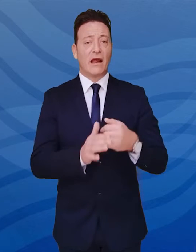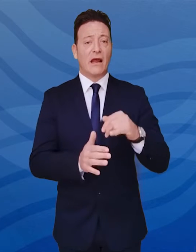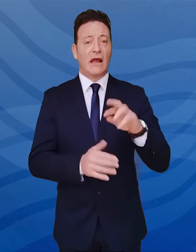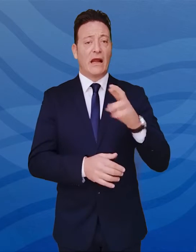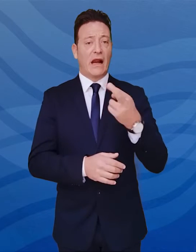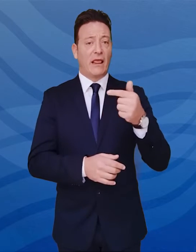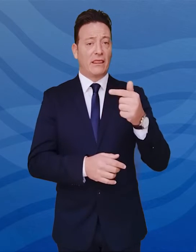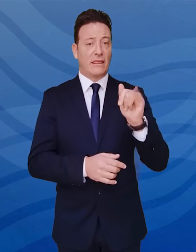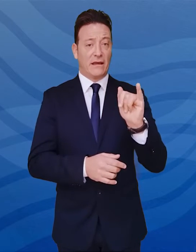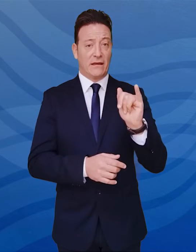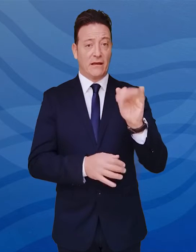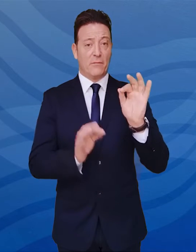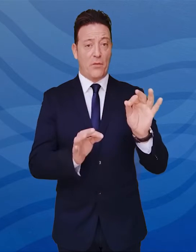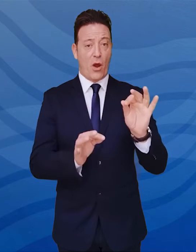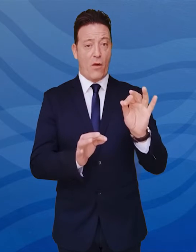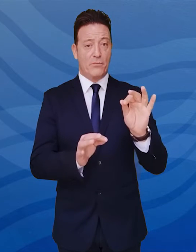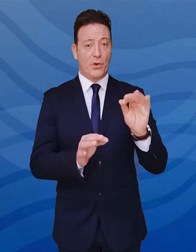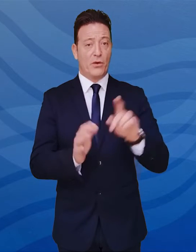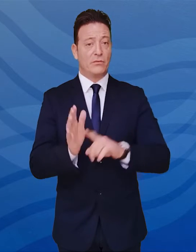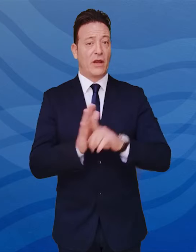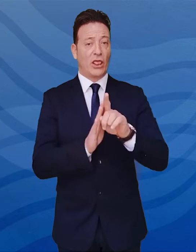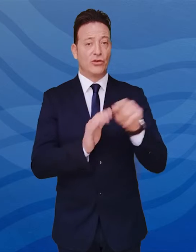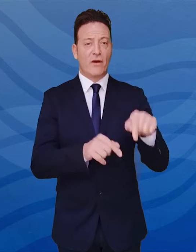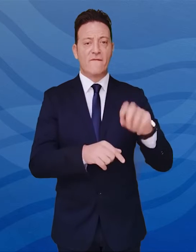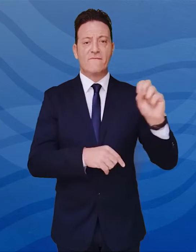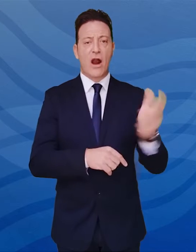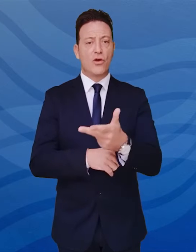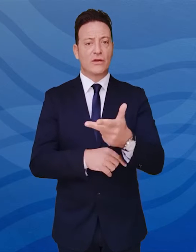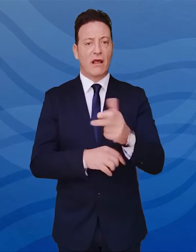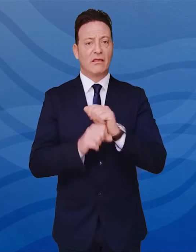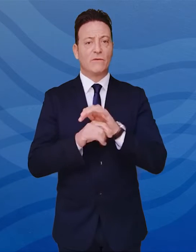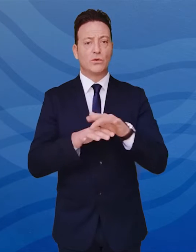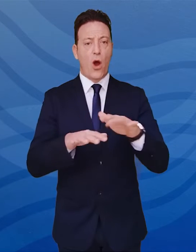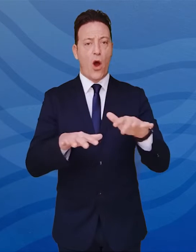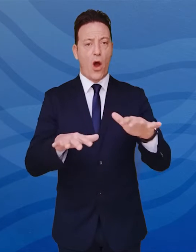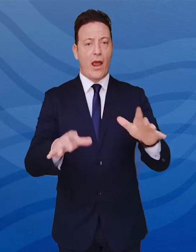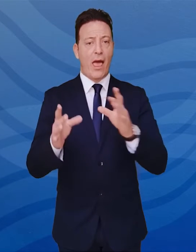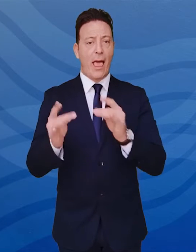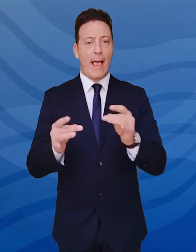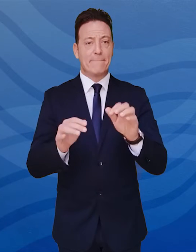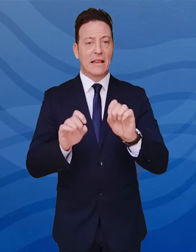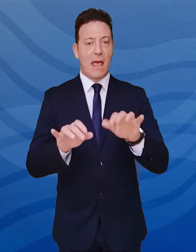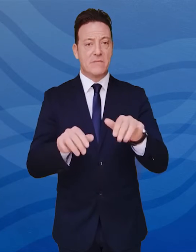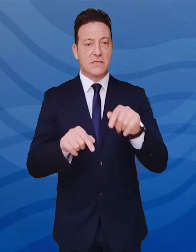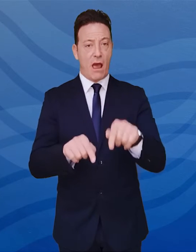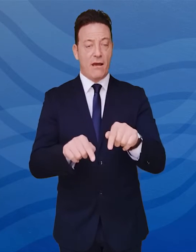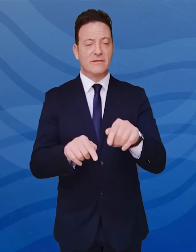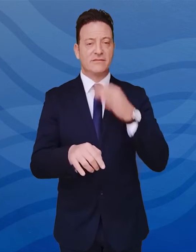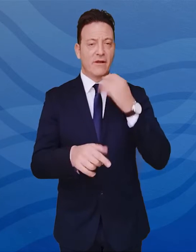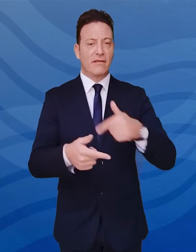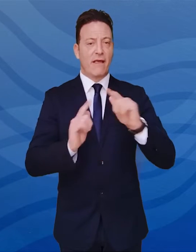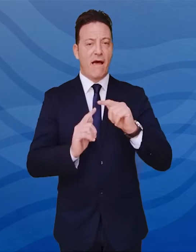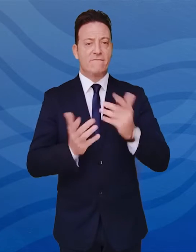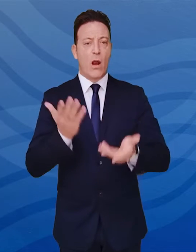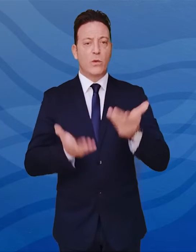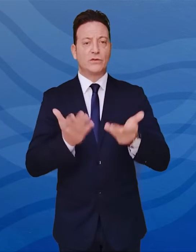che è un indice piuttosto solido, che si riferisce alla velocità di diffusione dell'epidemia, che quindi dà indicazioni di